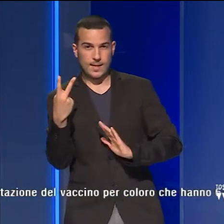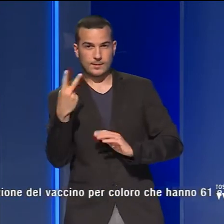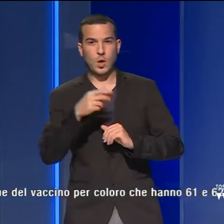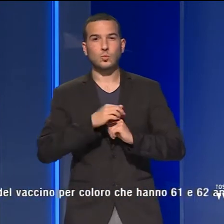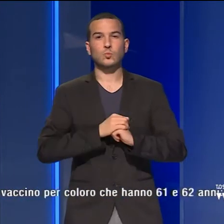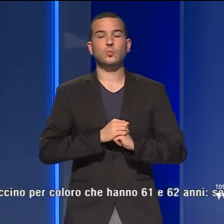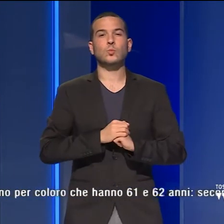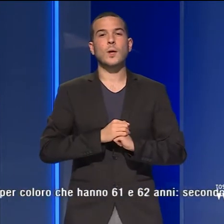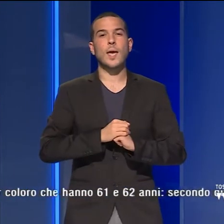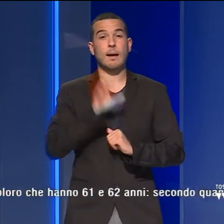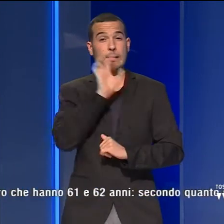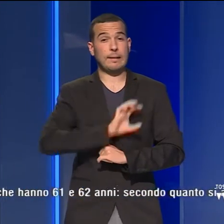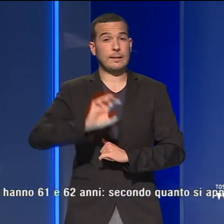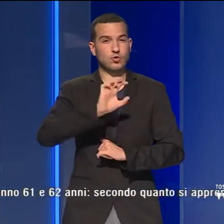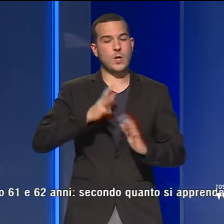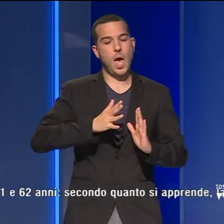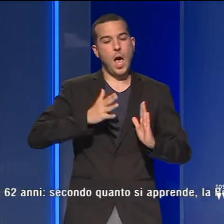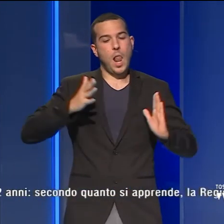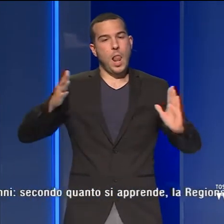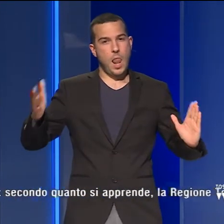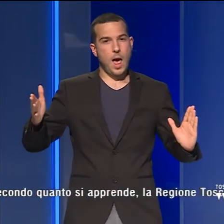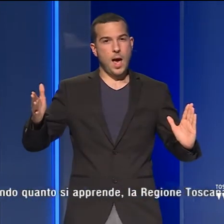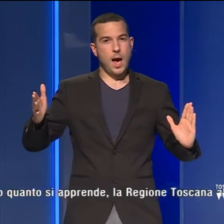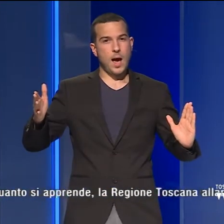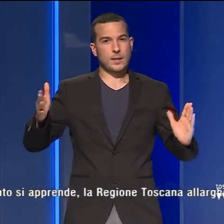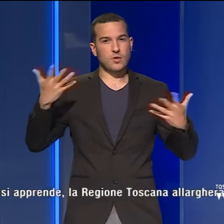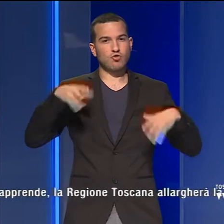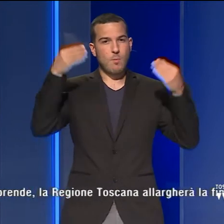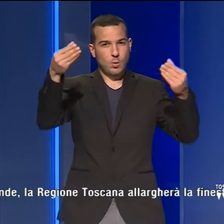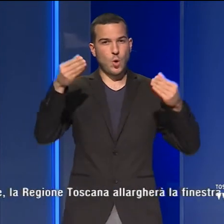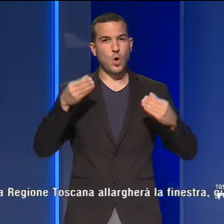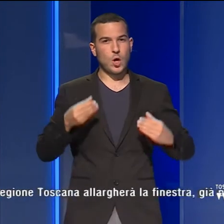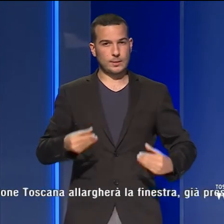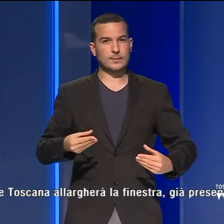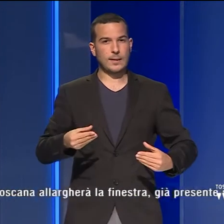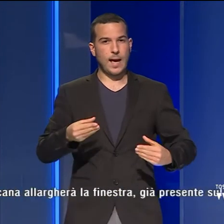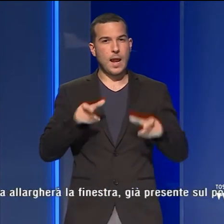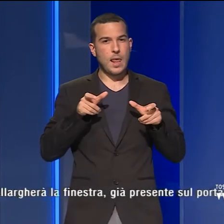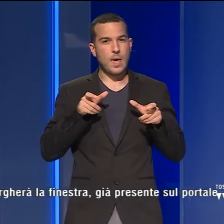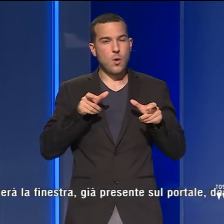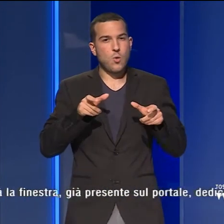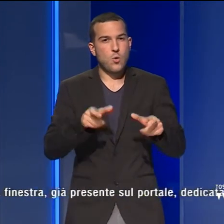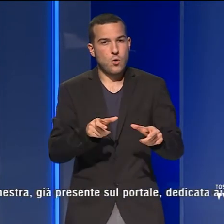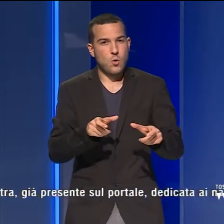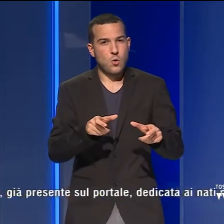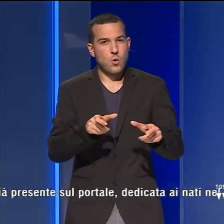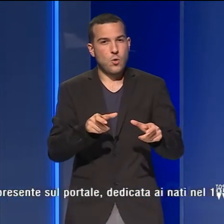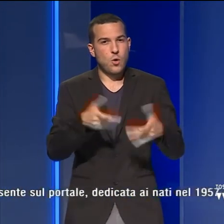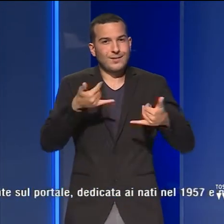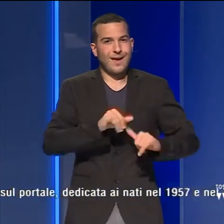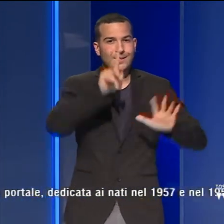La Regione Toscana allarga la finestra, già presente sul portale, dedicata ai nati nel